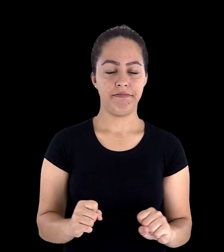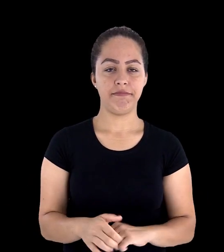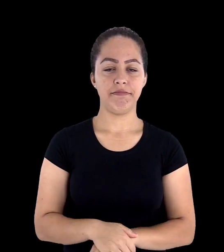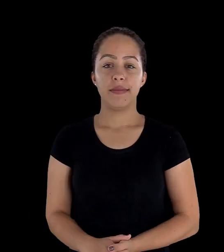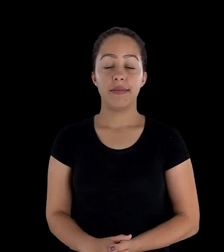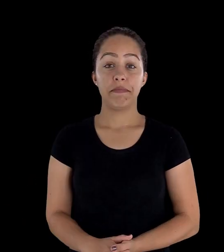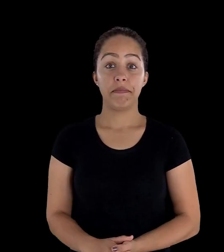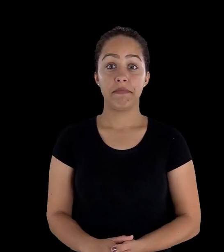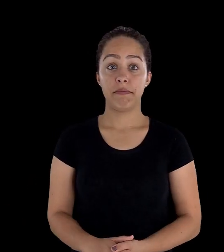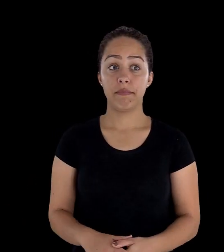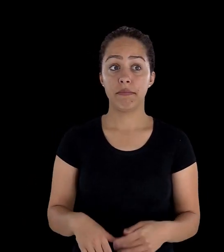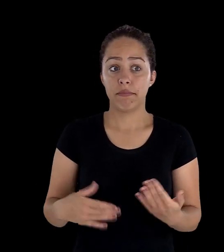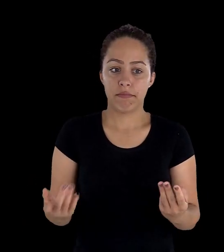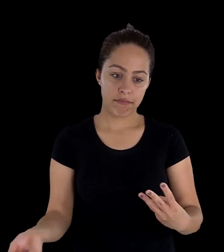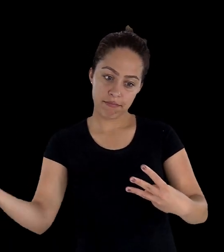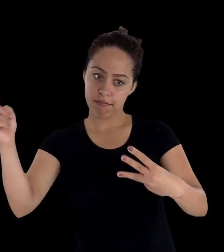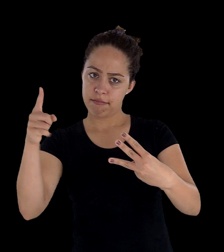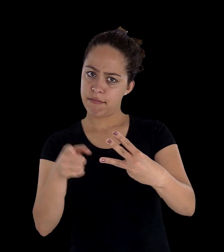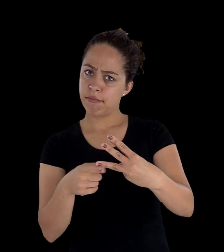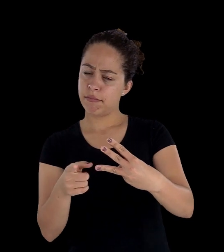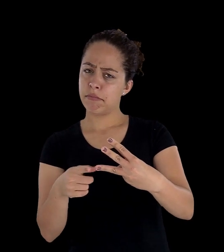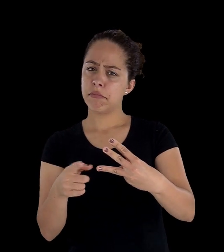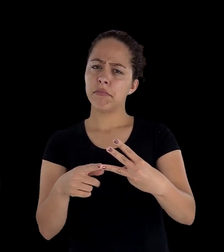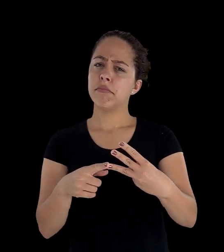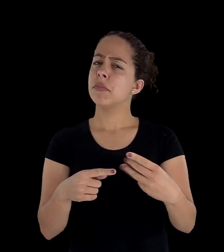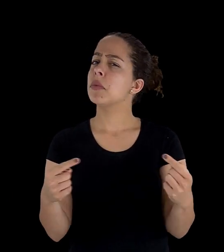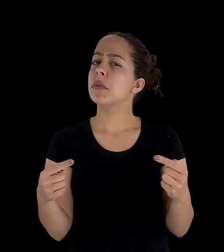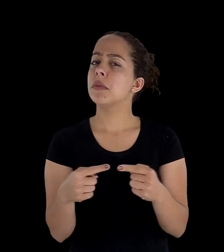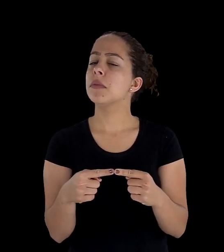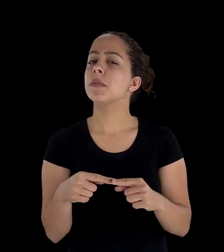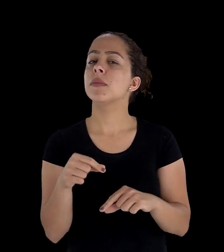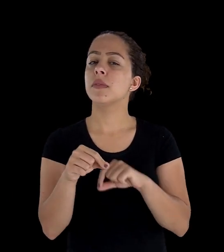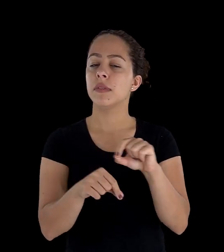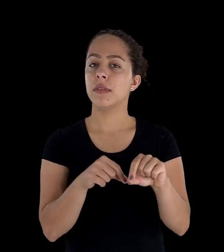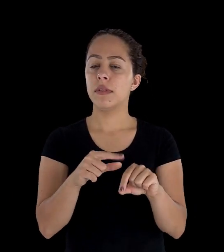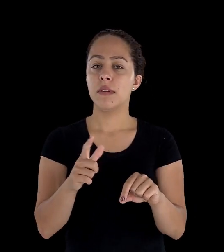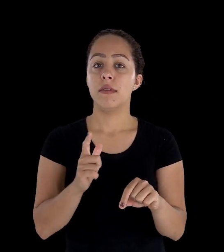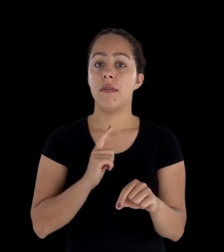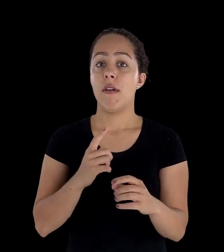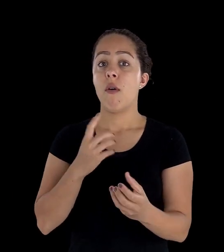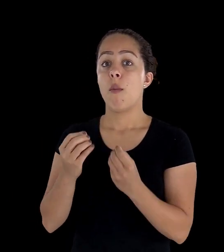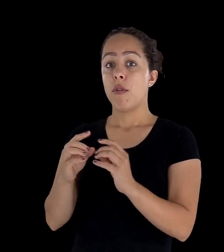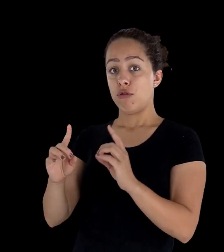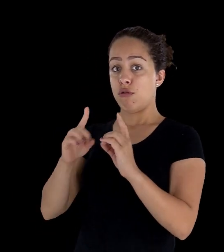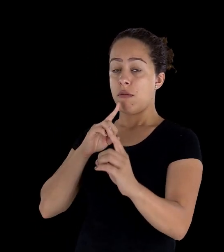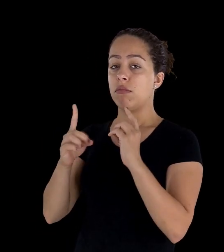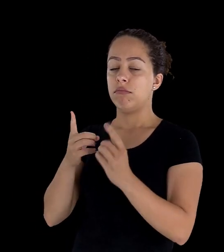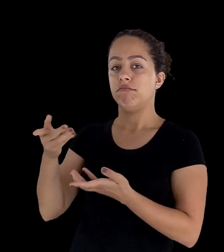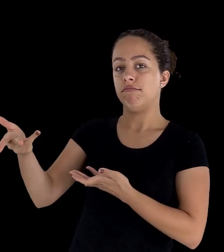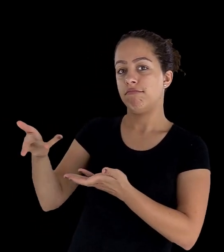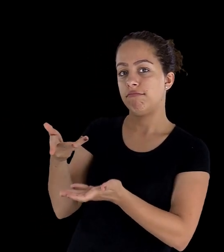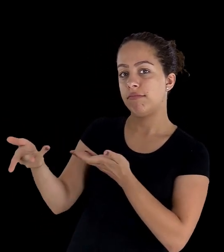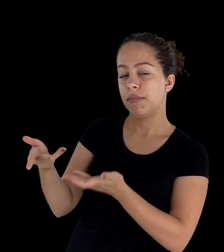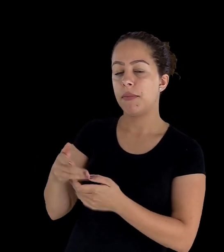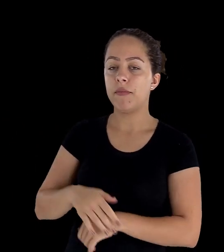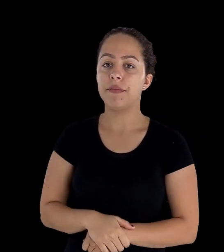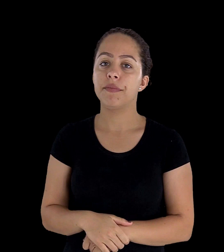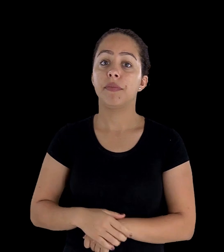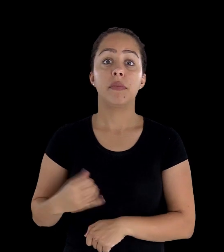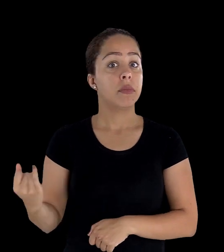A terceira dimensão corresponde ao diálogo, interação e interatividade. É preciso que o mediador